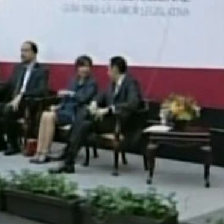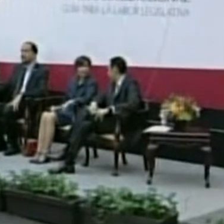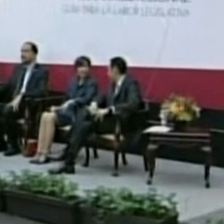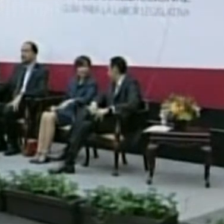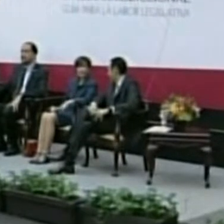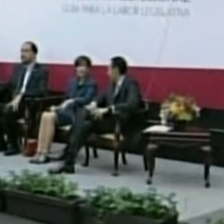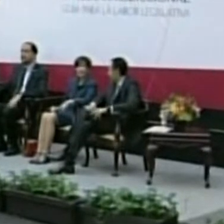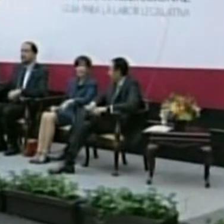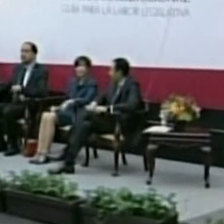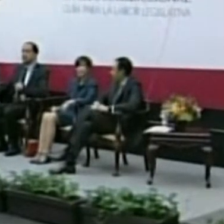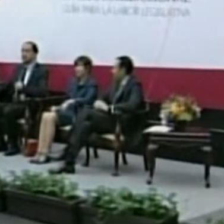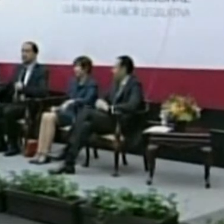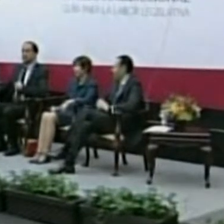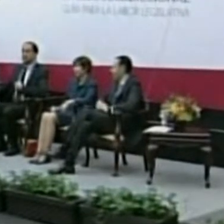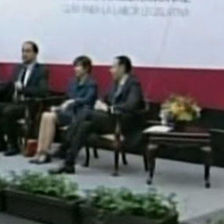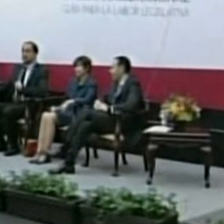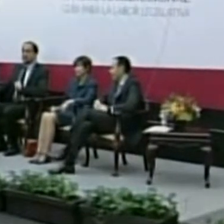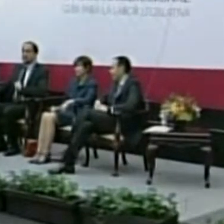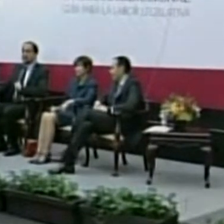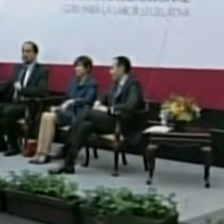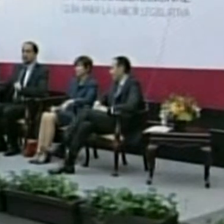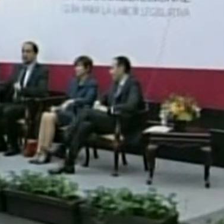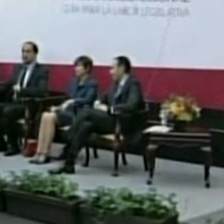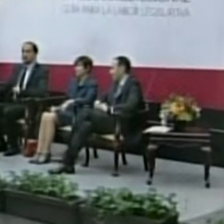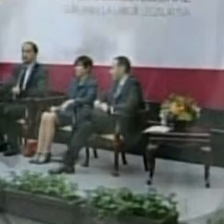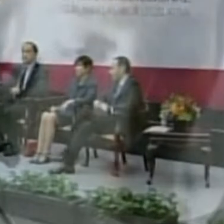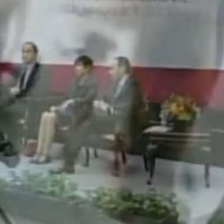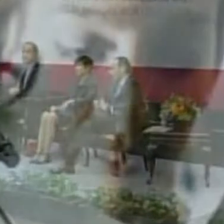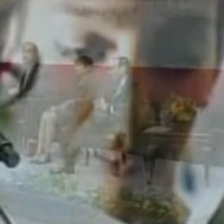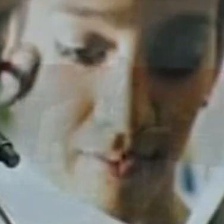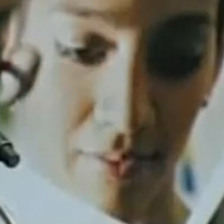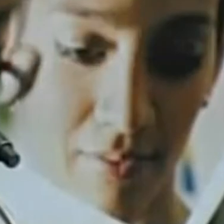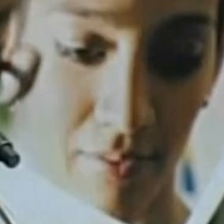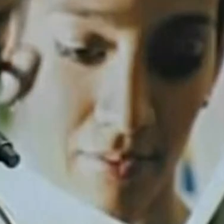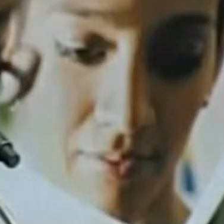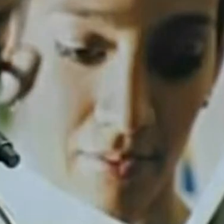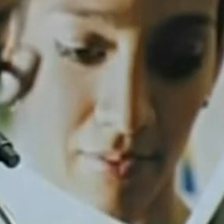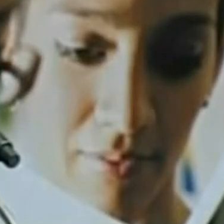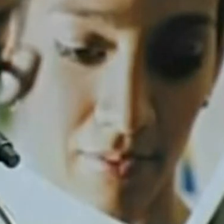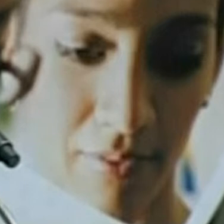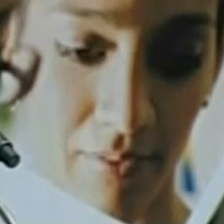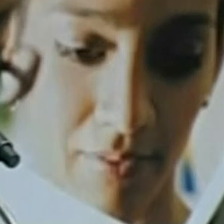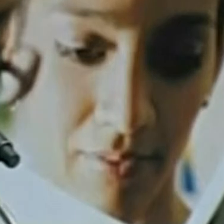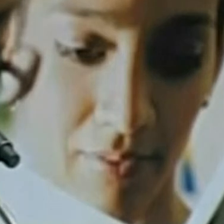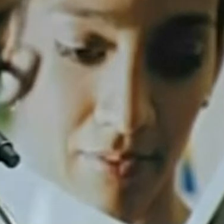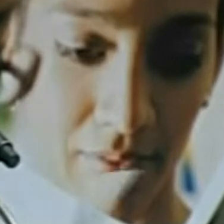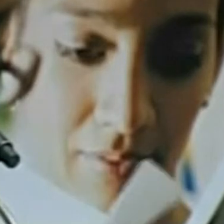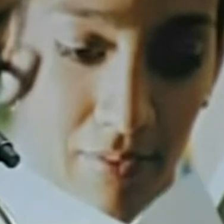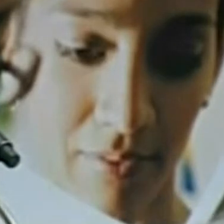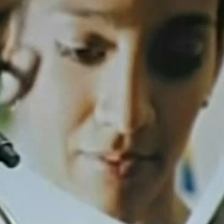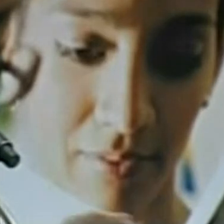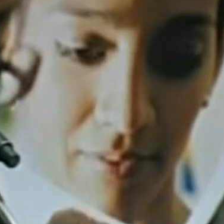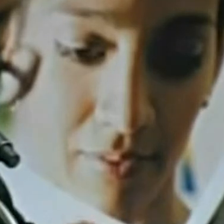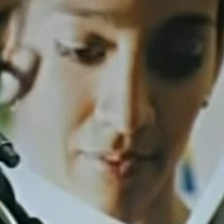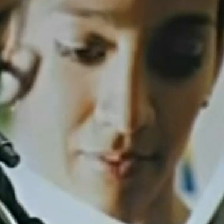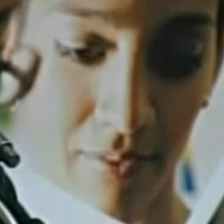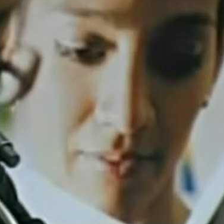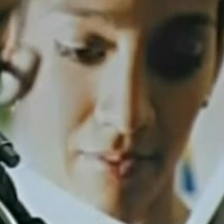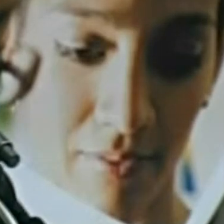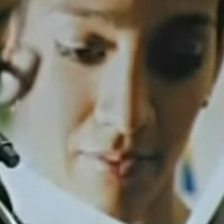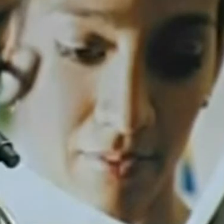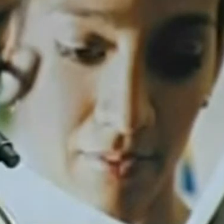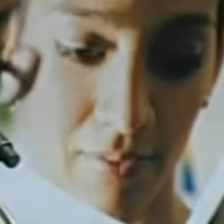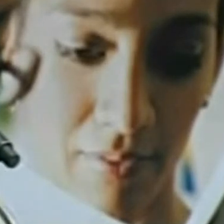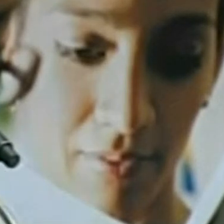la Judicatura Federal y representante del ministro Juan Silva Mesa, presidente de la Suprema Corte de Justicia de la